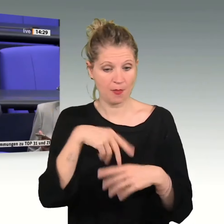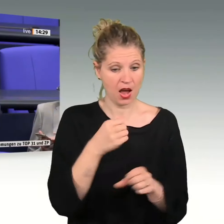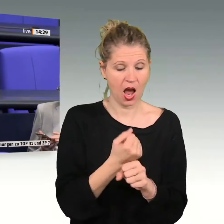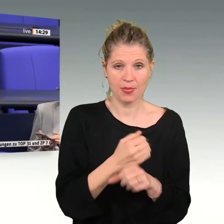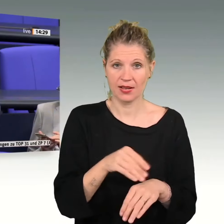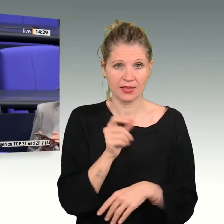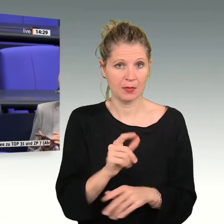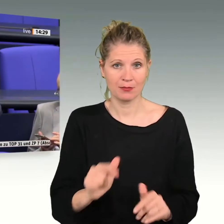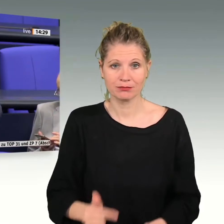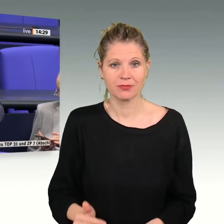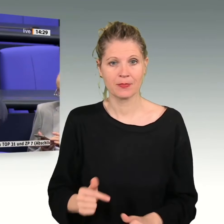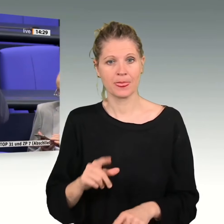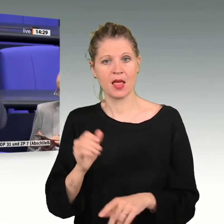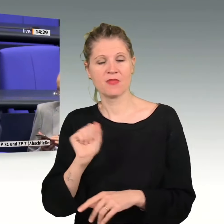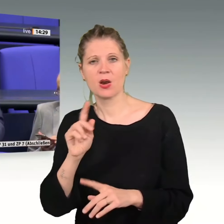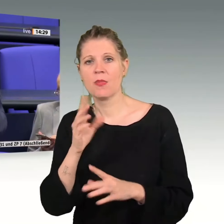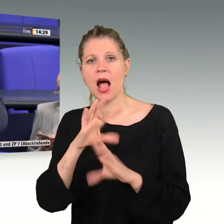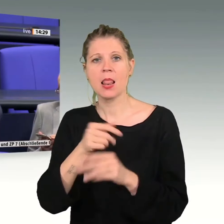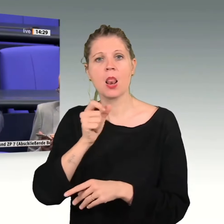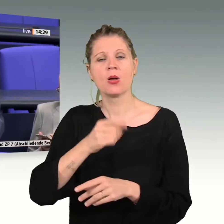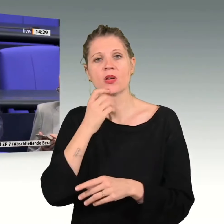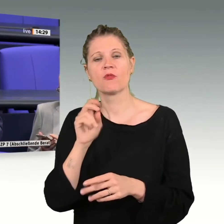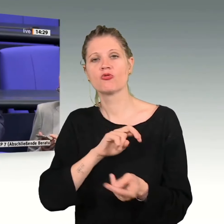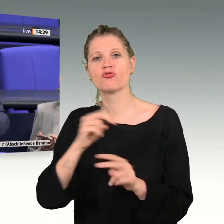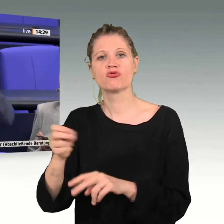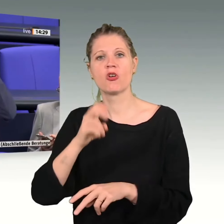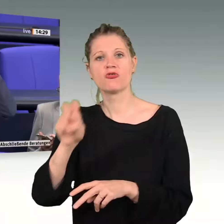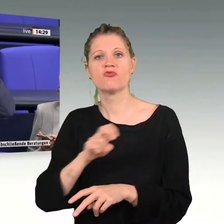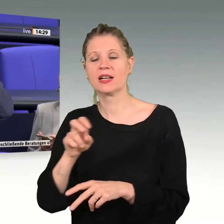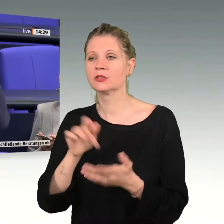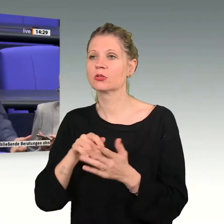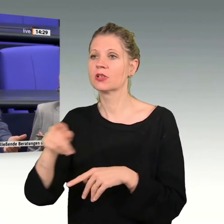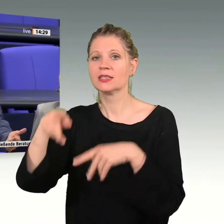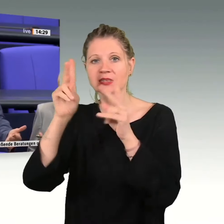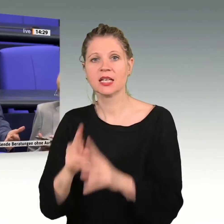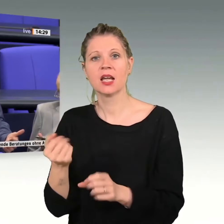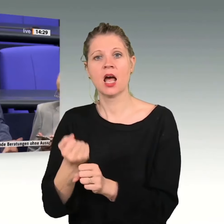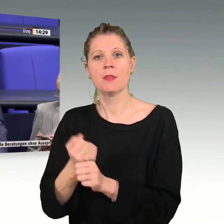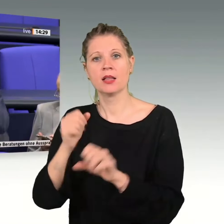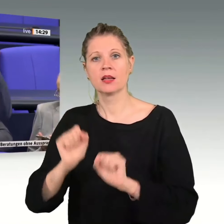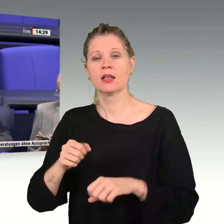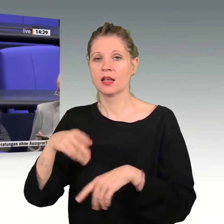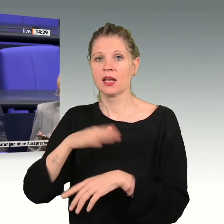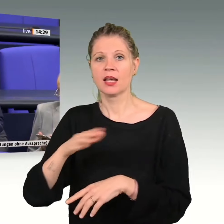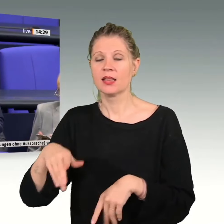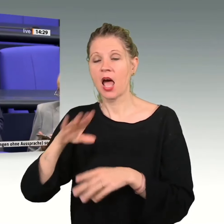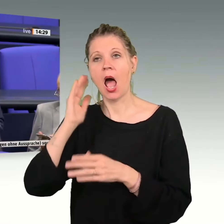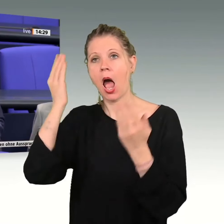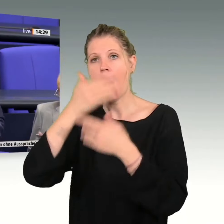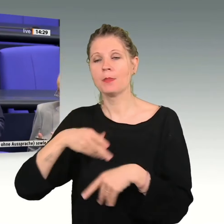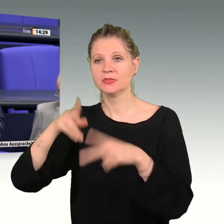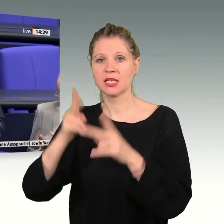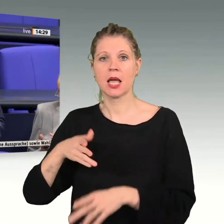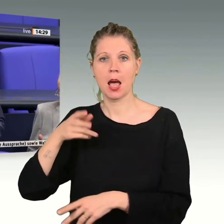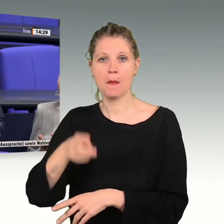warum wollen alle Leute in die Schweiz? Die wollen da hin, weil sie sicher zur Arbeit gehen können, weil ihre Töchter sicher abends am Bahnhof sind. Machen Sie doch mal die Augen